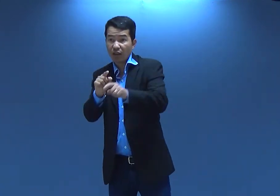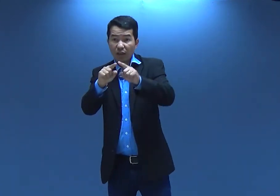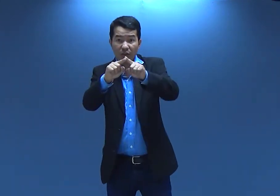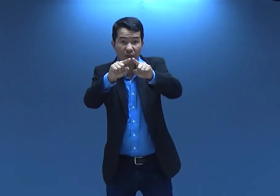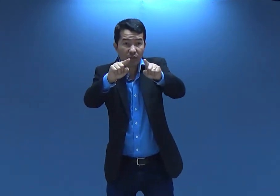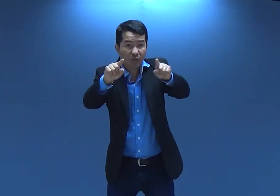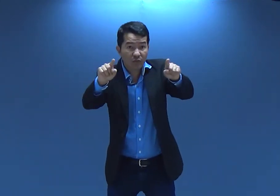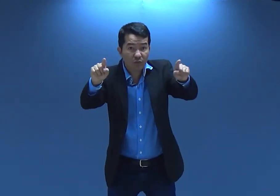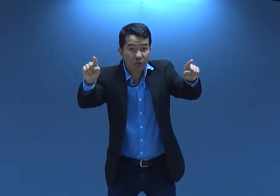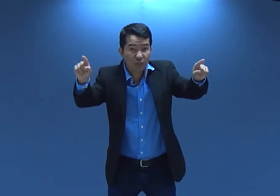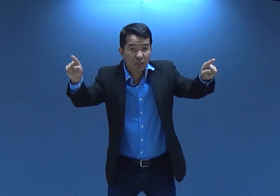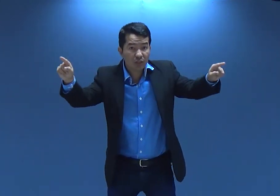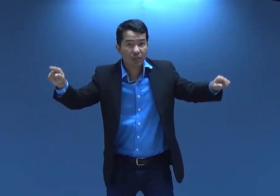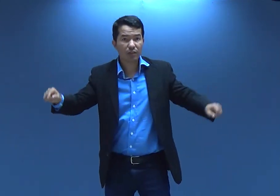quer cuidar de vocês.